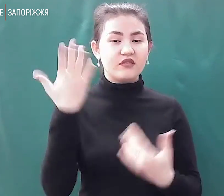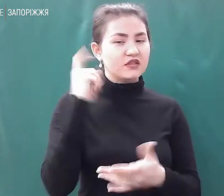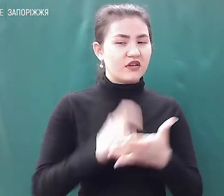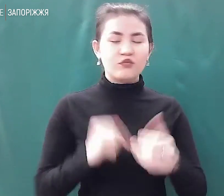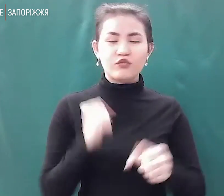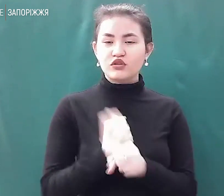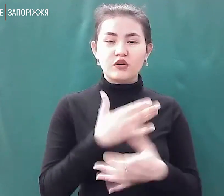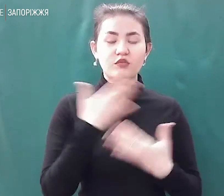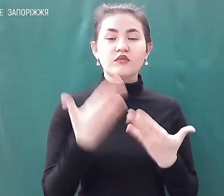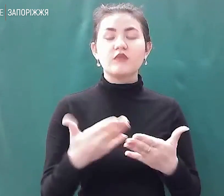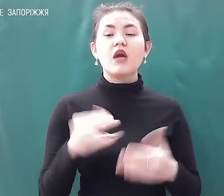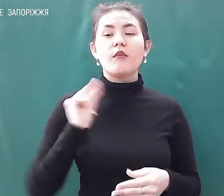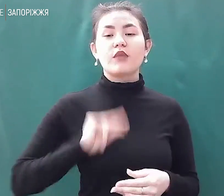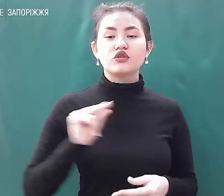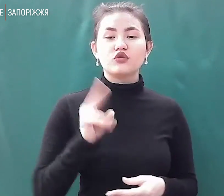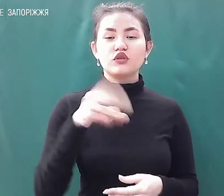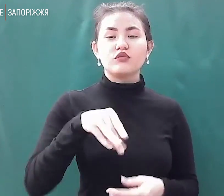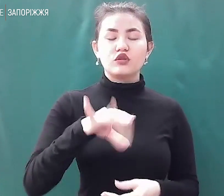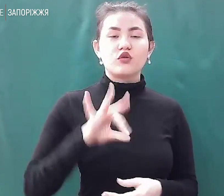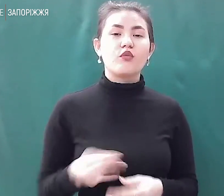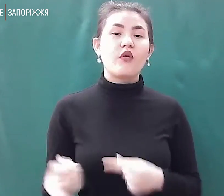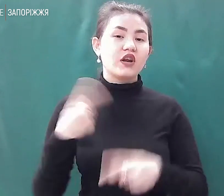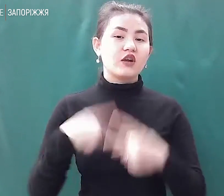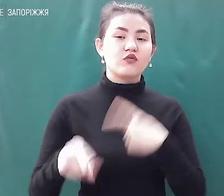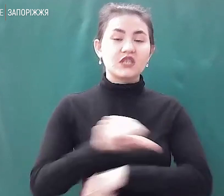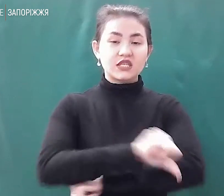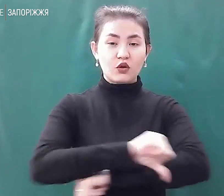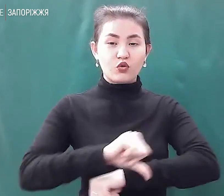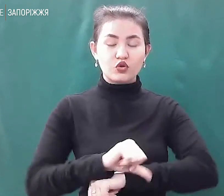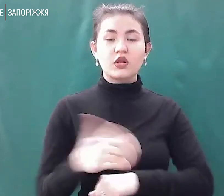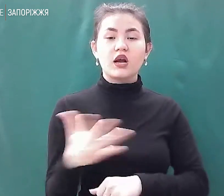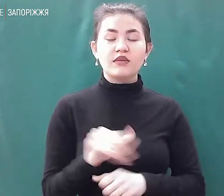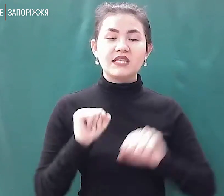працює Дмитро, який повернувся за кордону, аби захищати батьківщину.